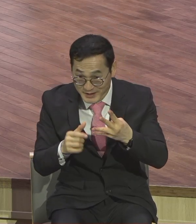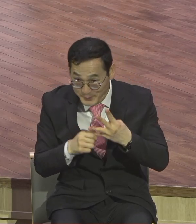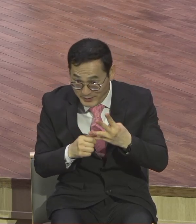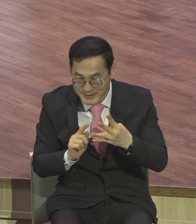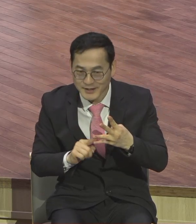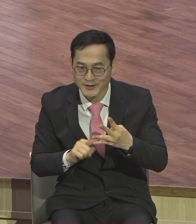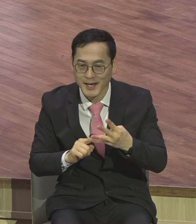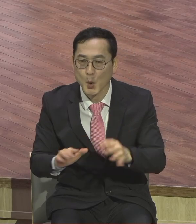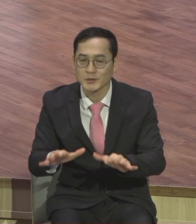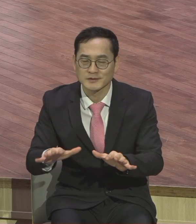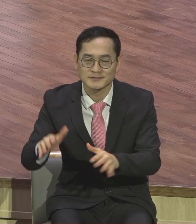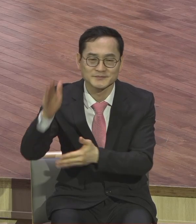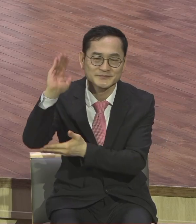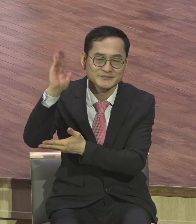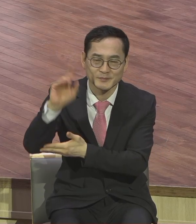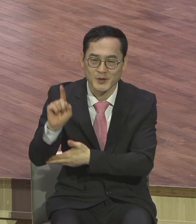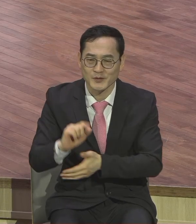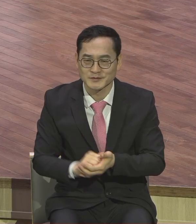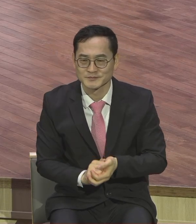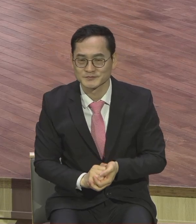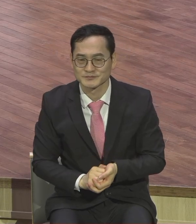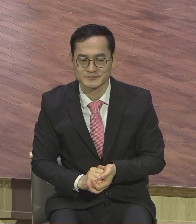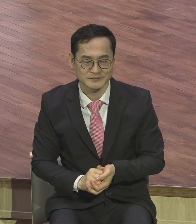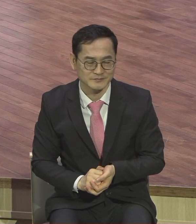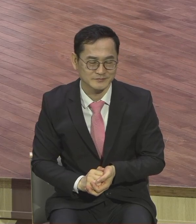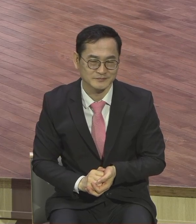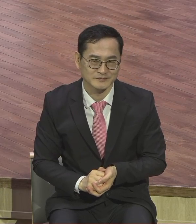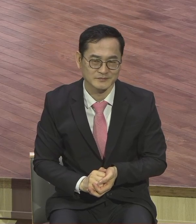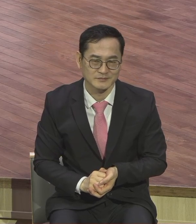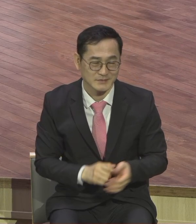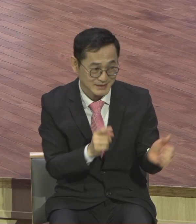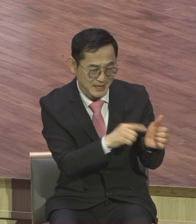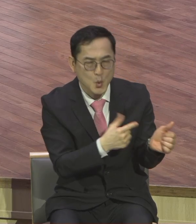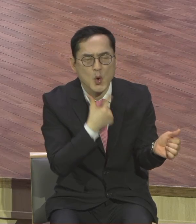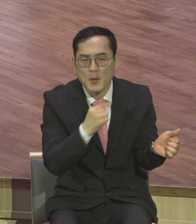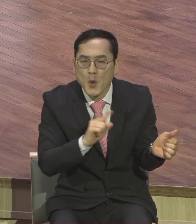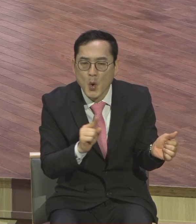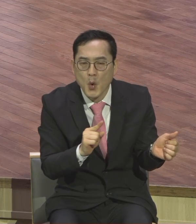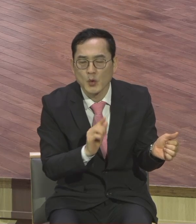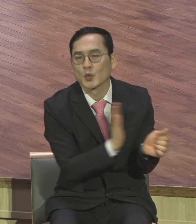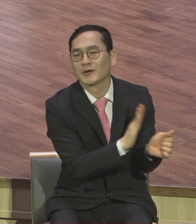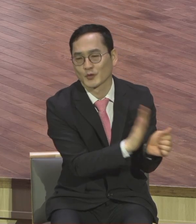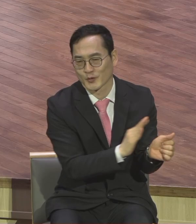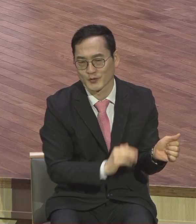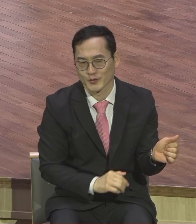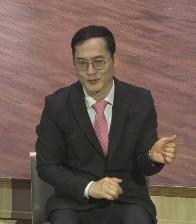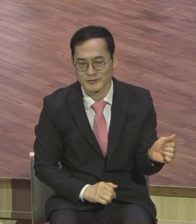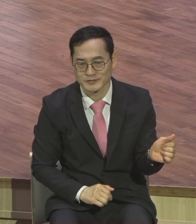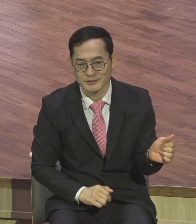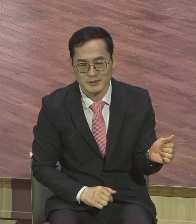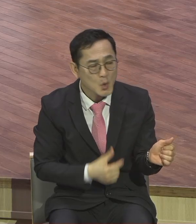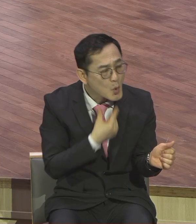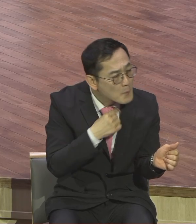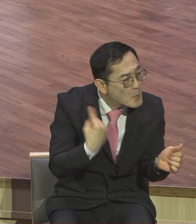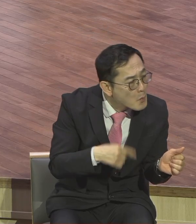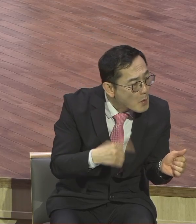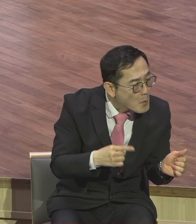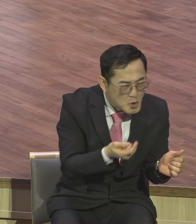태신자의 피로를 채워주기 내가 전도할 그 사람 대상에 피로를 모신 작은 거 하나 섬김을